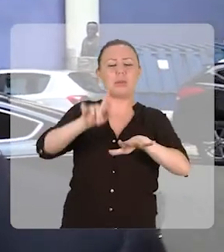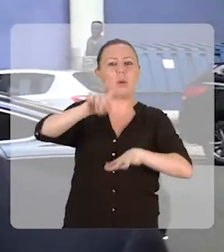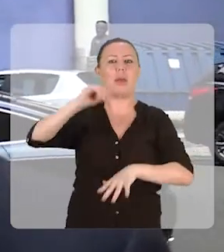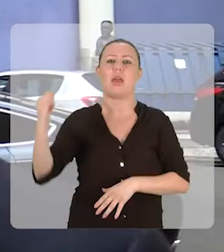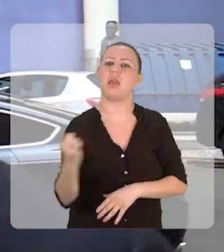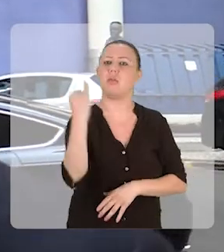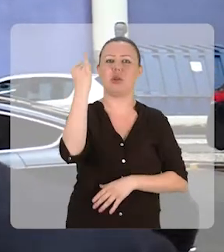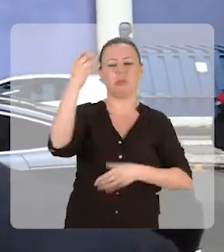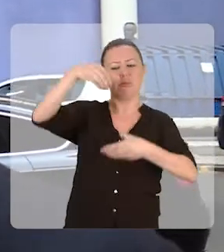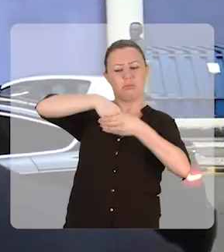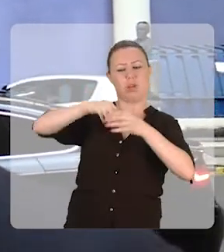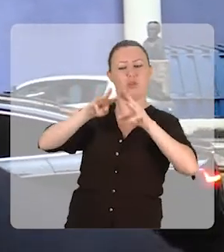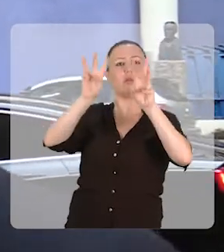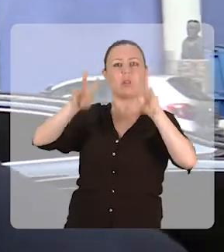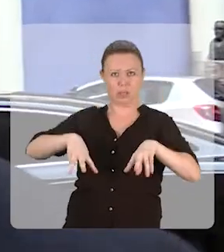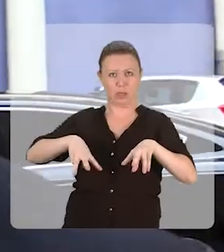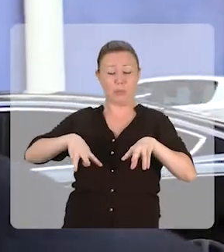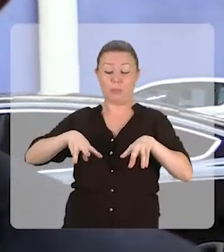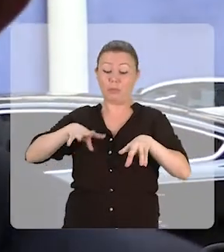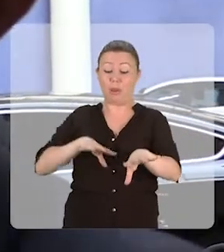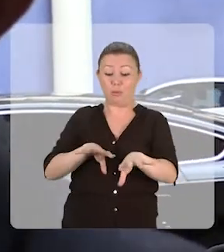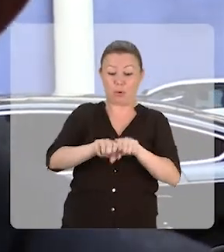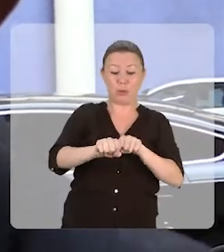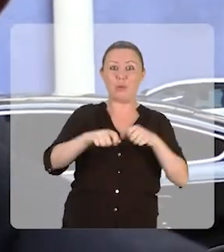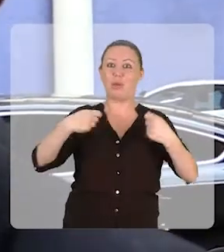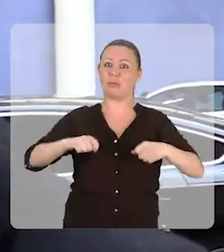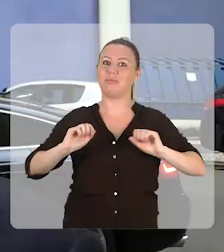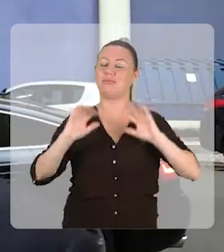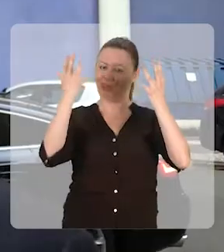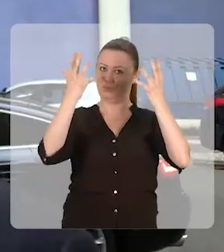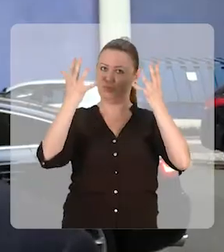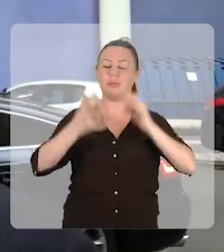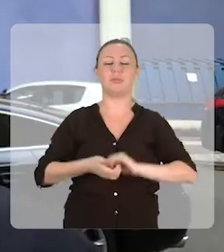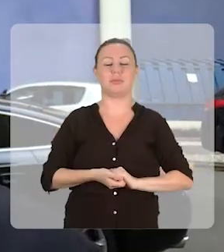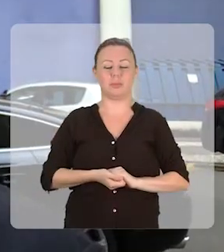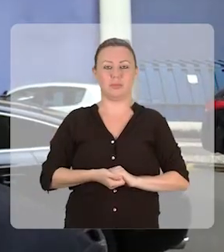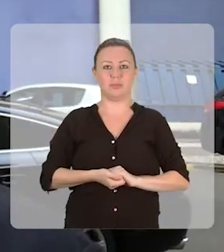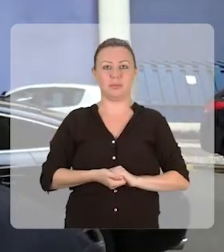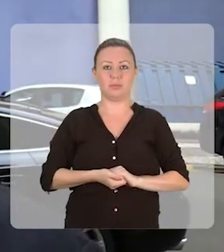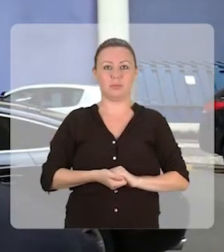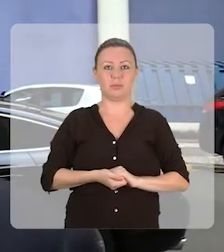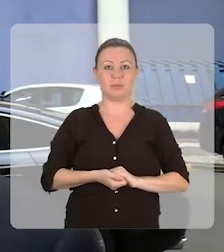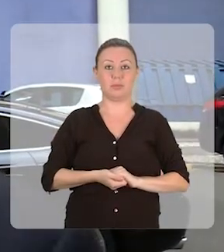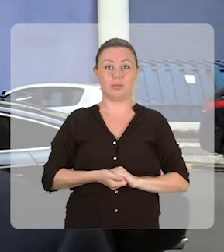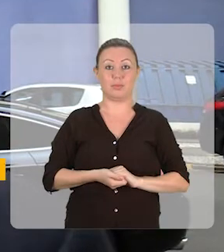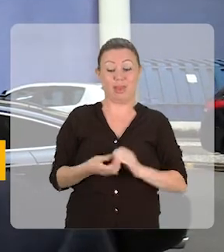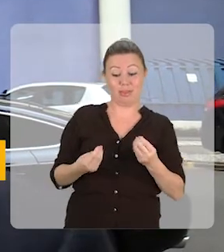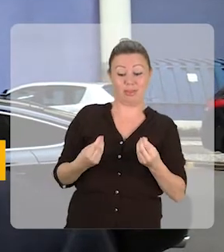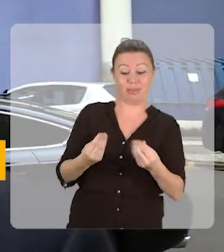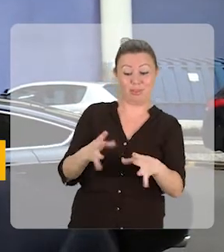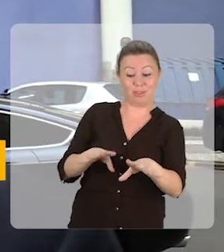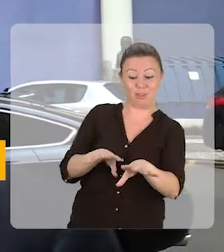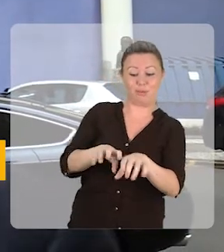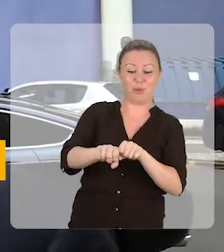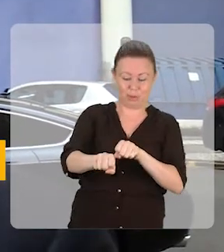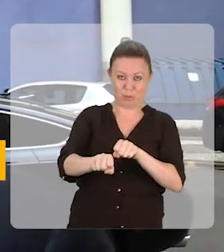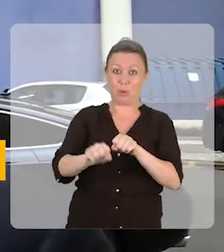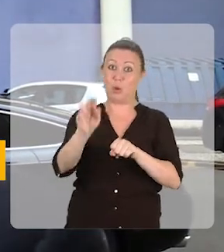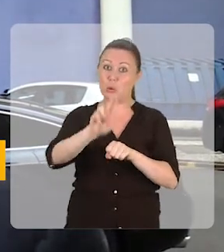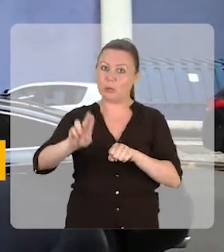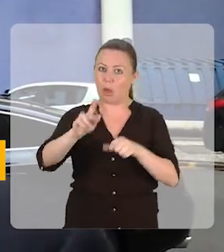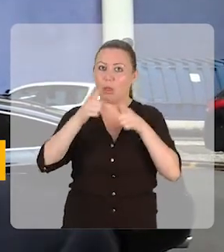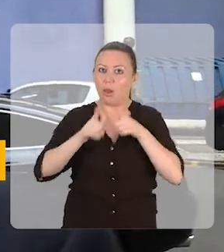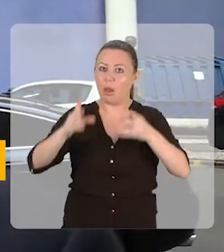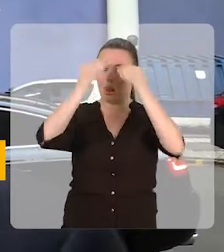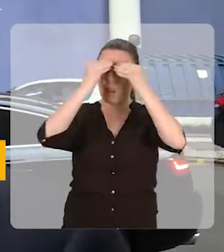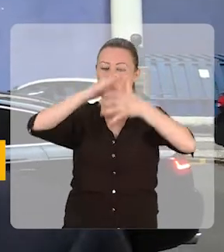UFPR e a formatura dos estudantes deve ser comemorada. A outorga do grau com a linguagem de Libras. Tive que aprender,